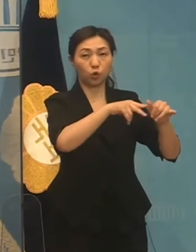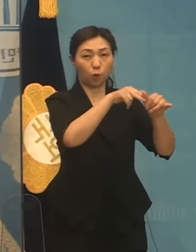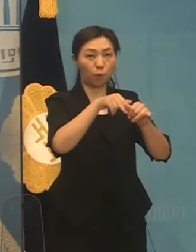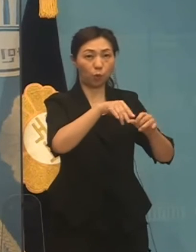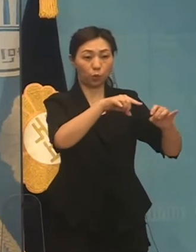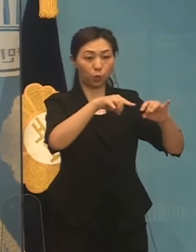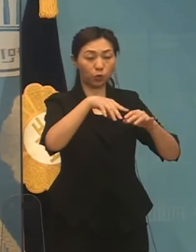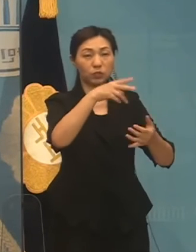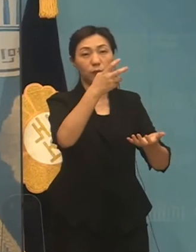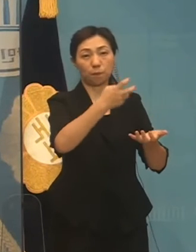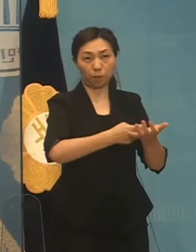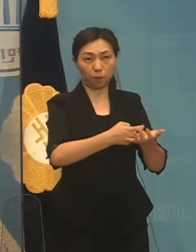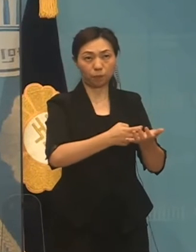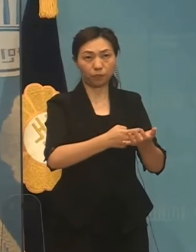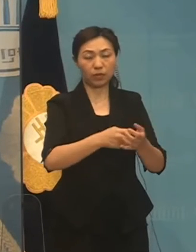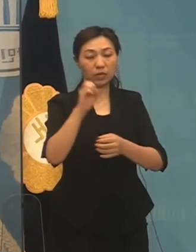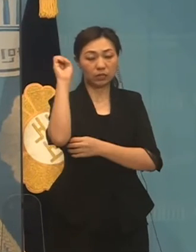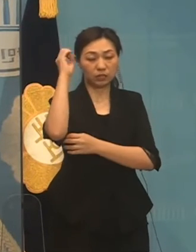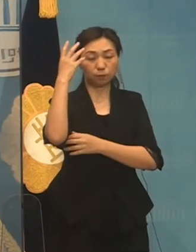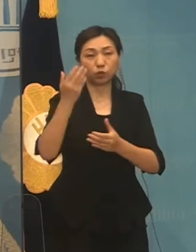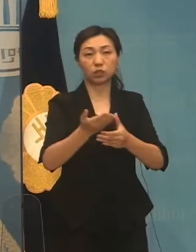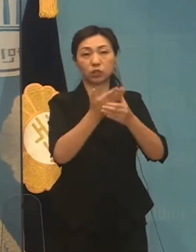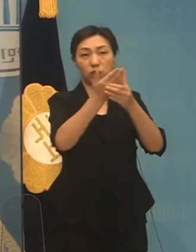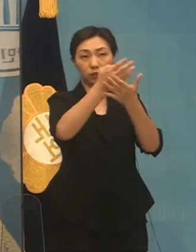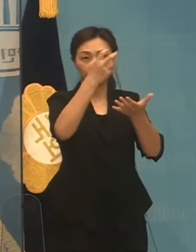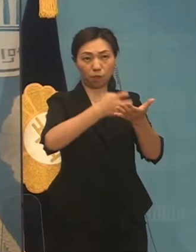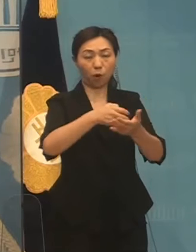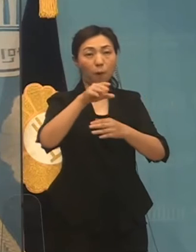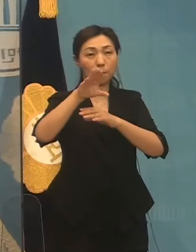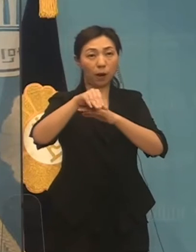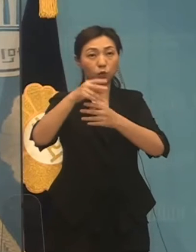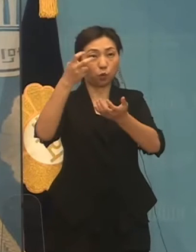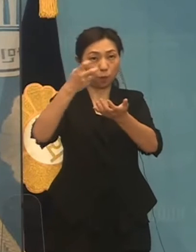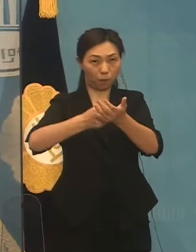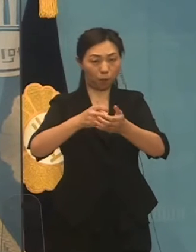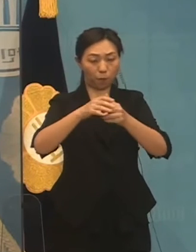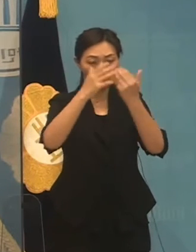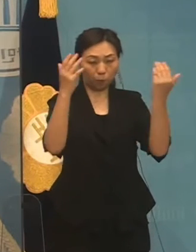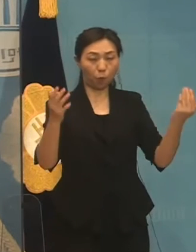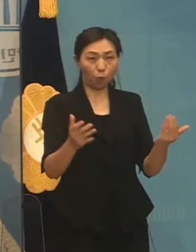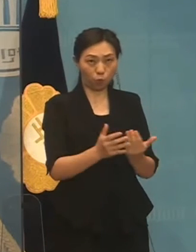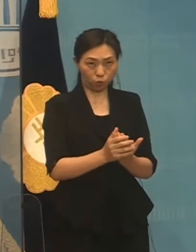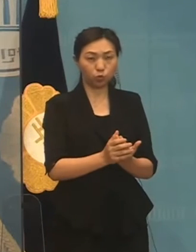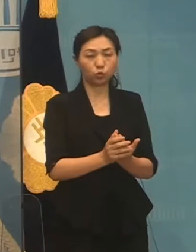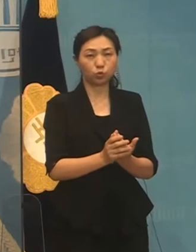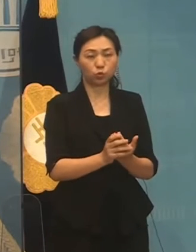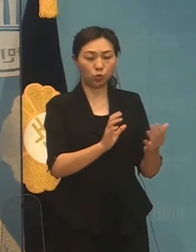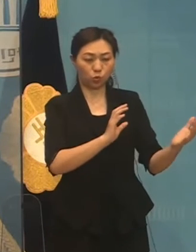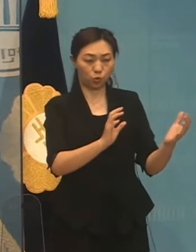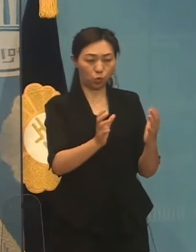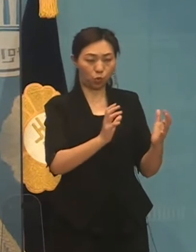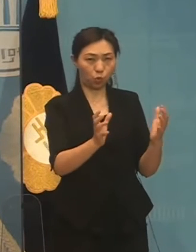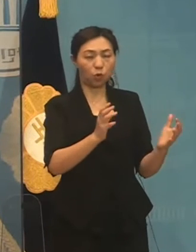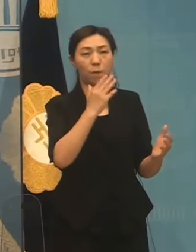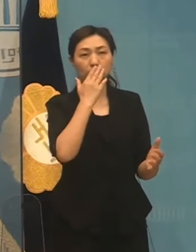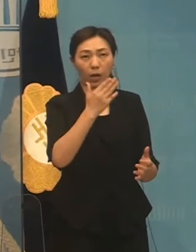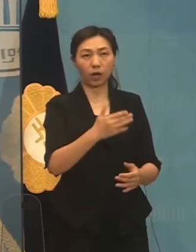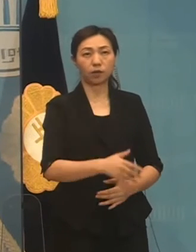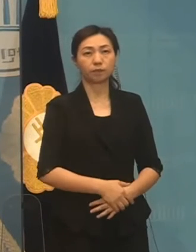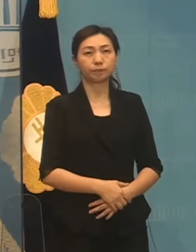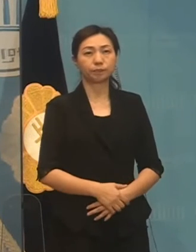정보보호법, 신문지능법, 방송법 등까지도 논의 대상에 올리게 되었습니다.